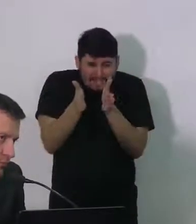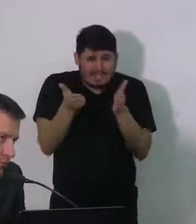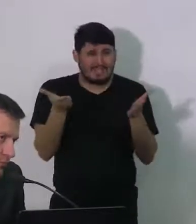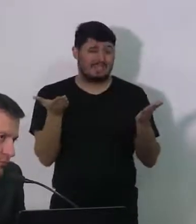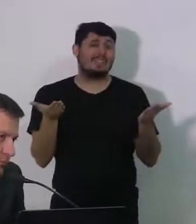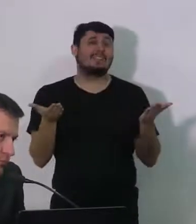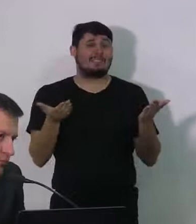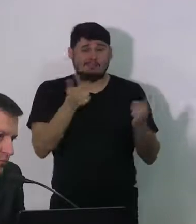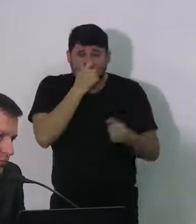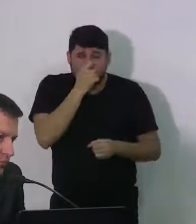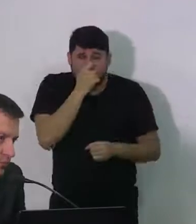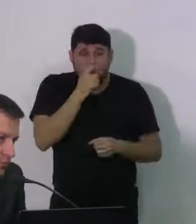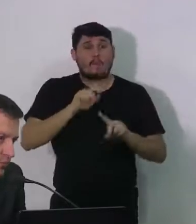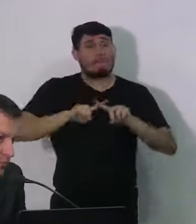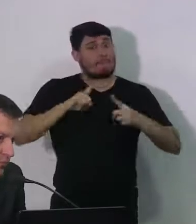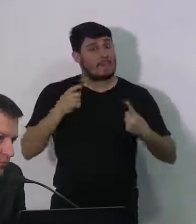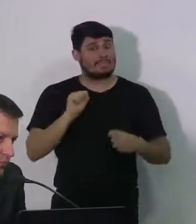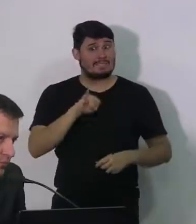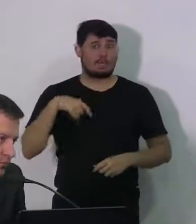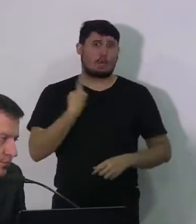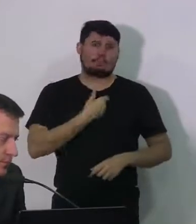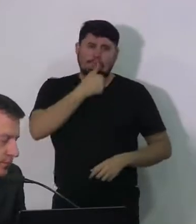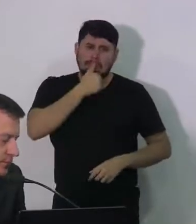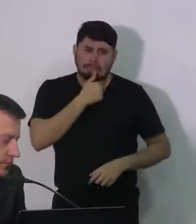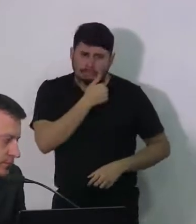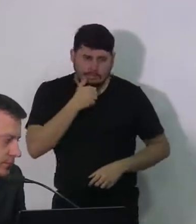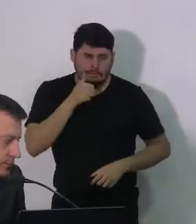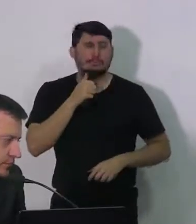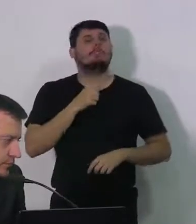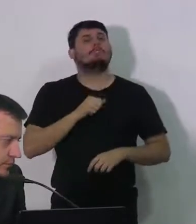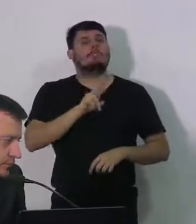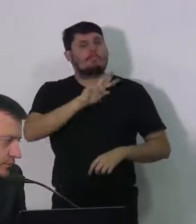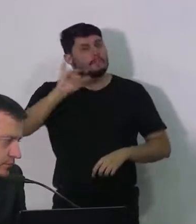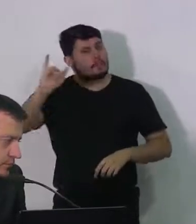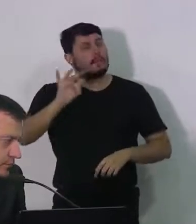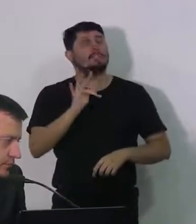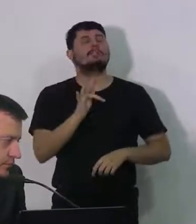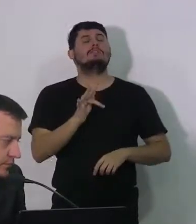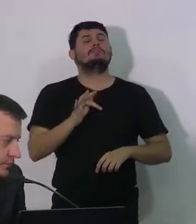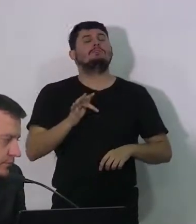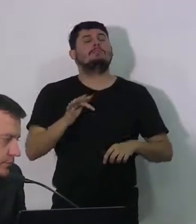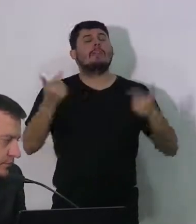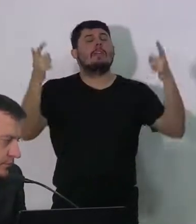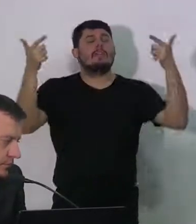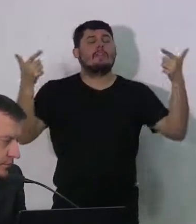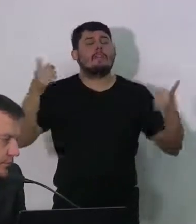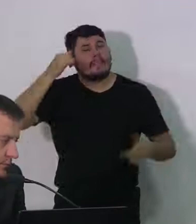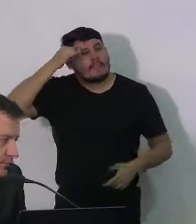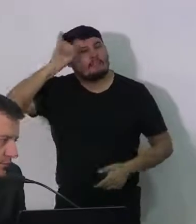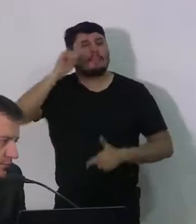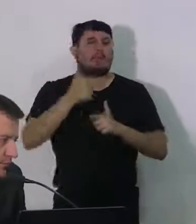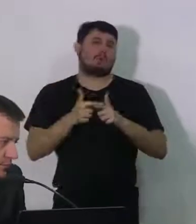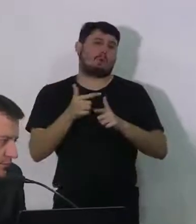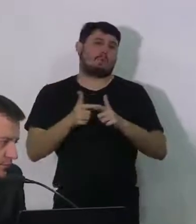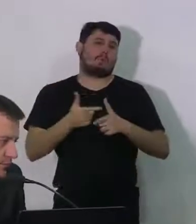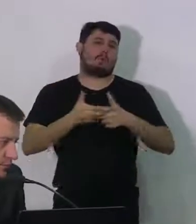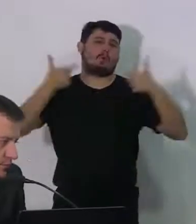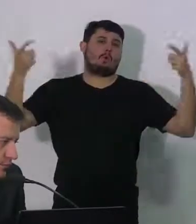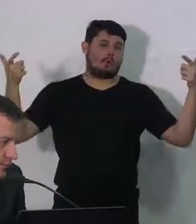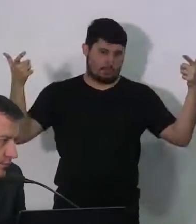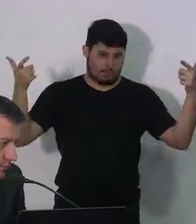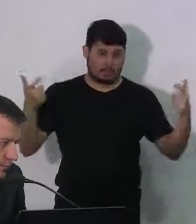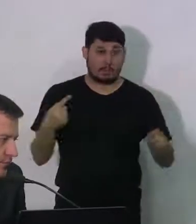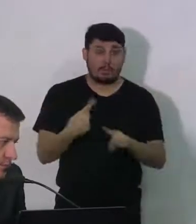sacrifício nosso, ele vai conseguir ser medido, a repercussão dele, ali na frente. Se a gente não tivesse